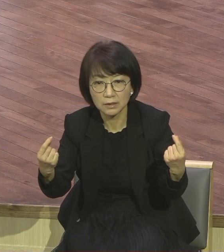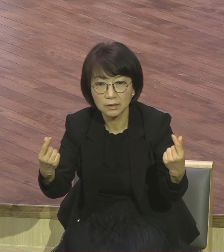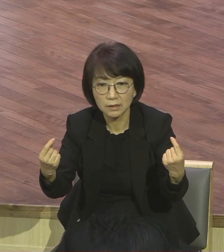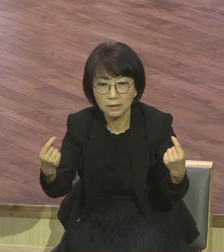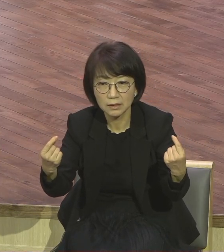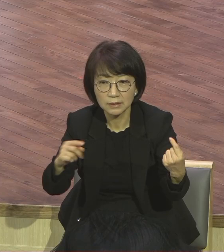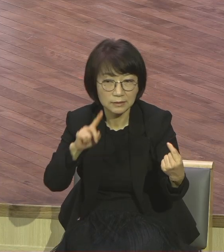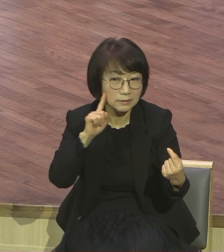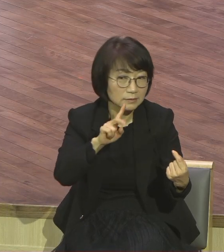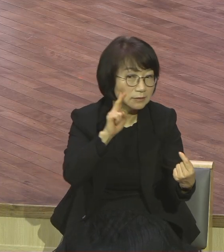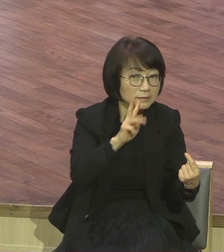보일 거 없다.